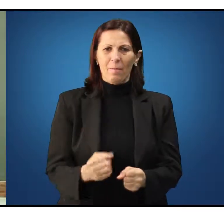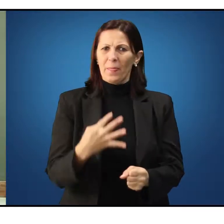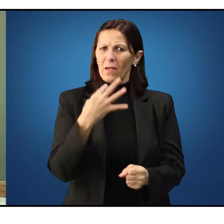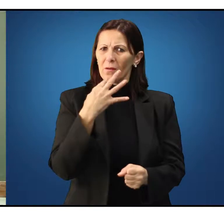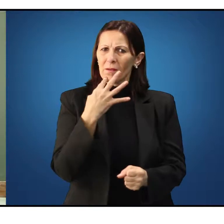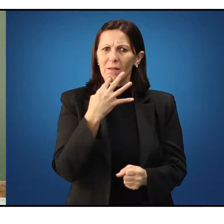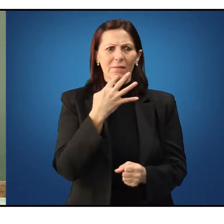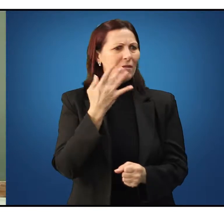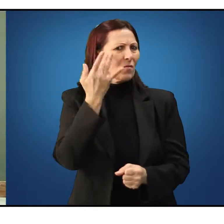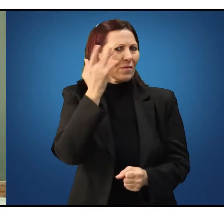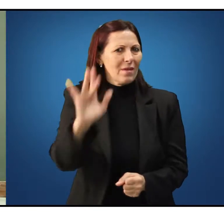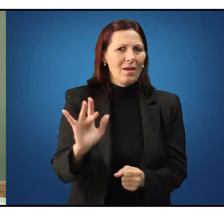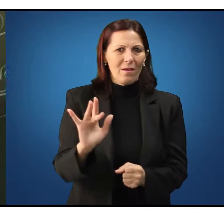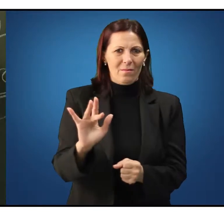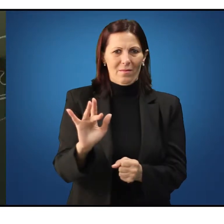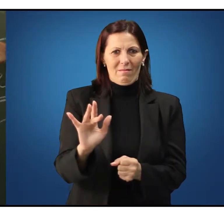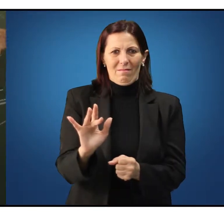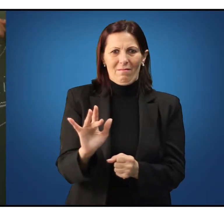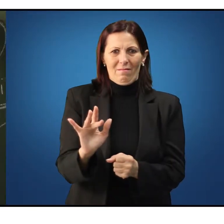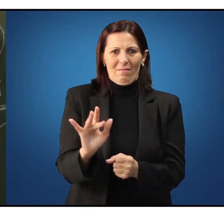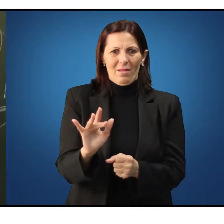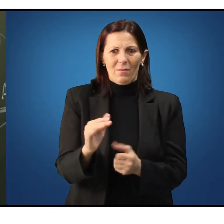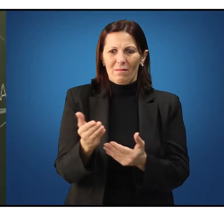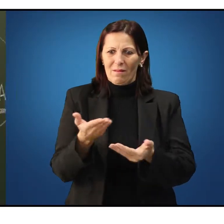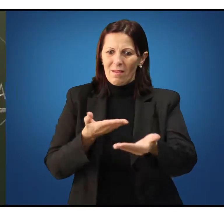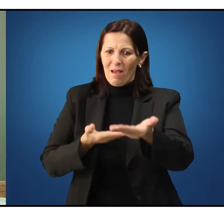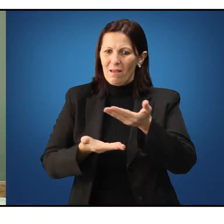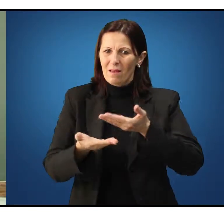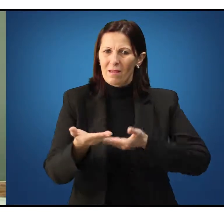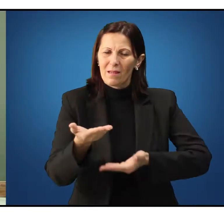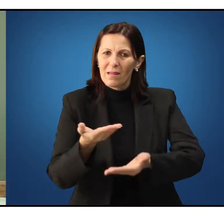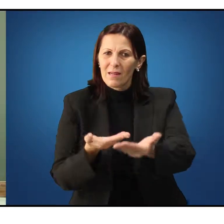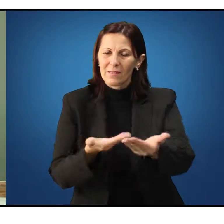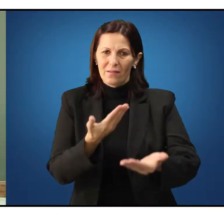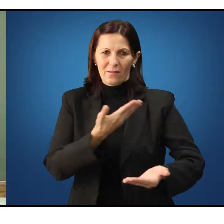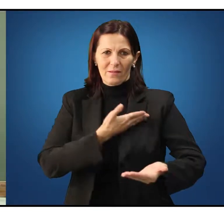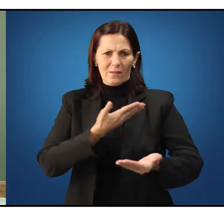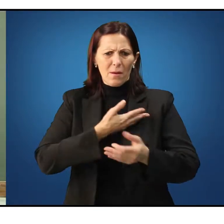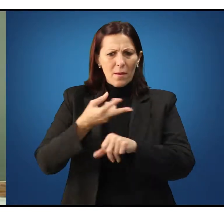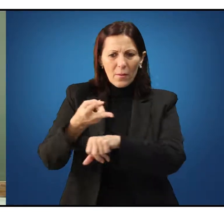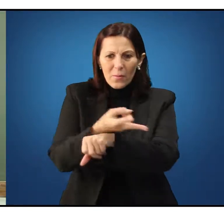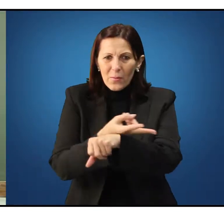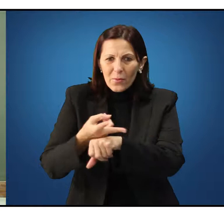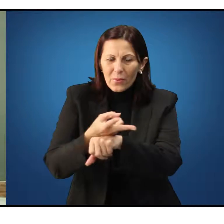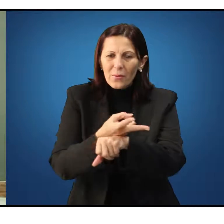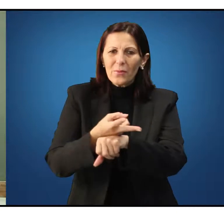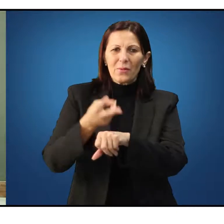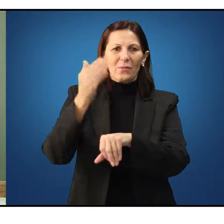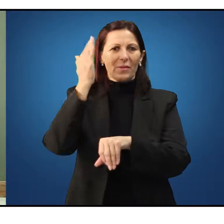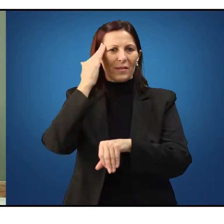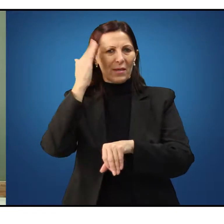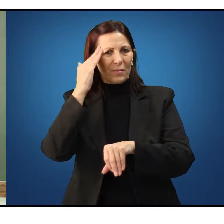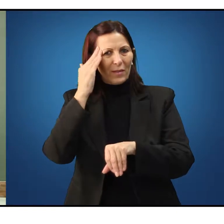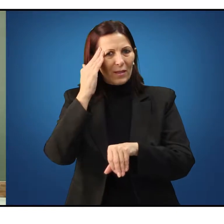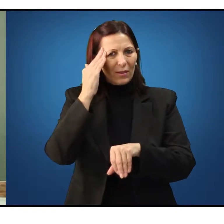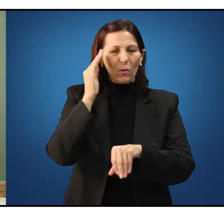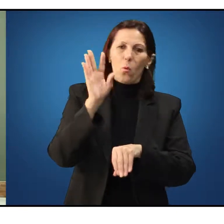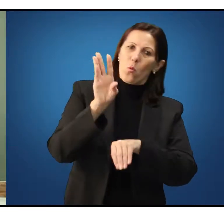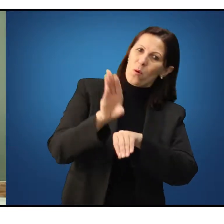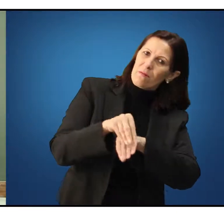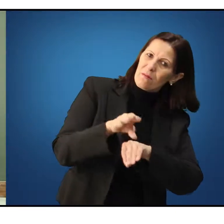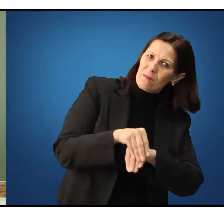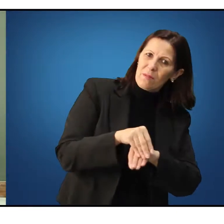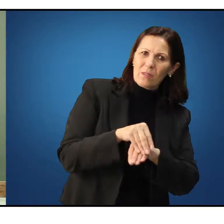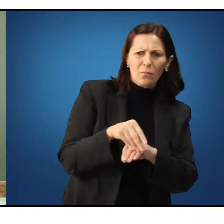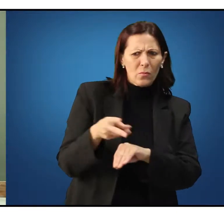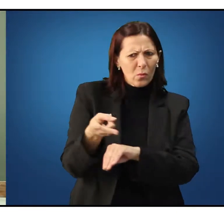e, por isso, nessa relação de amizade, de busca com a sabedoria, busca constantemente o saber.